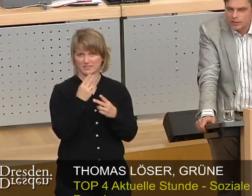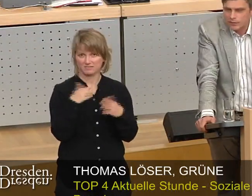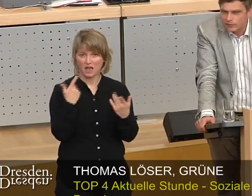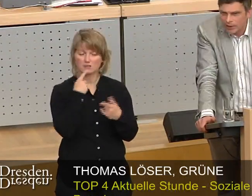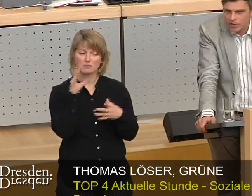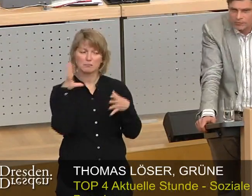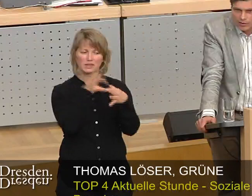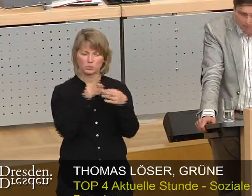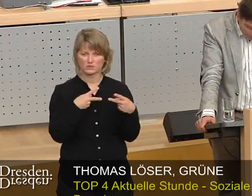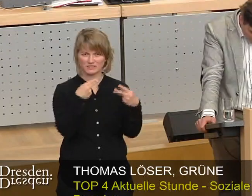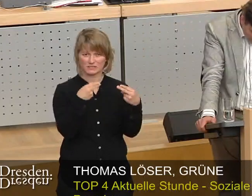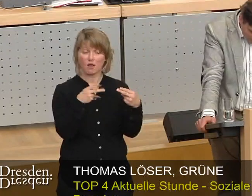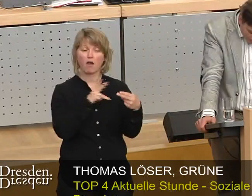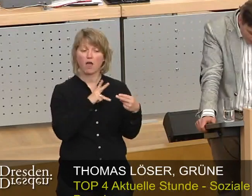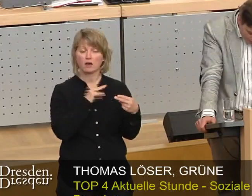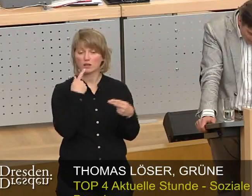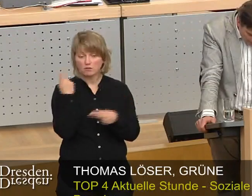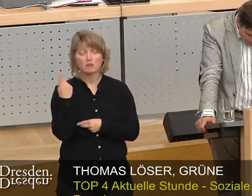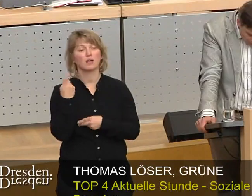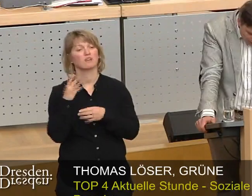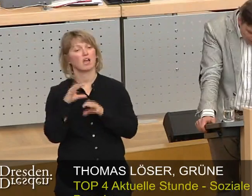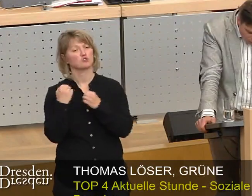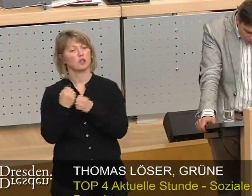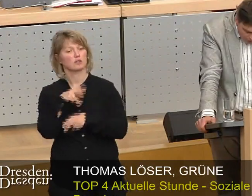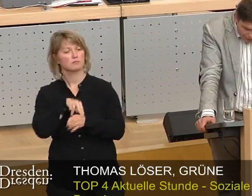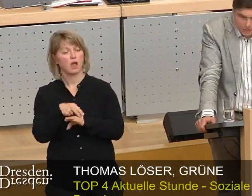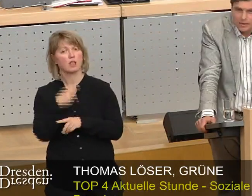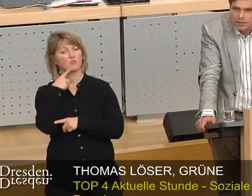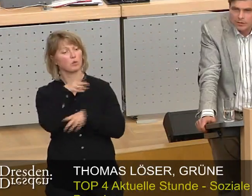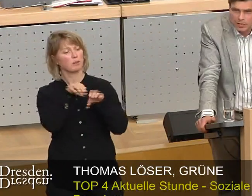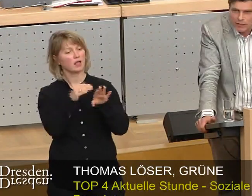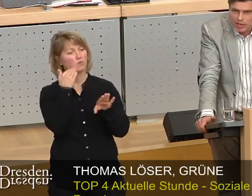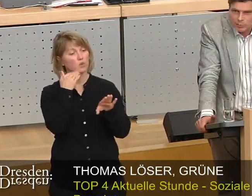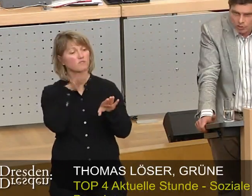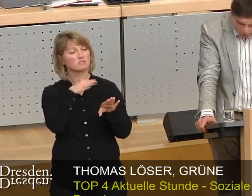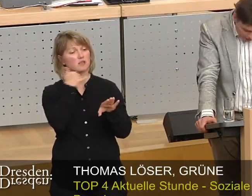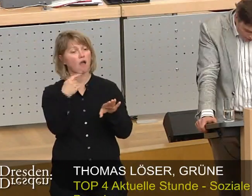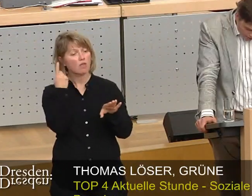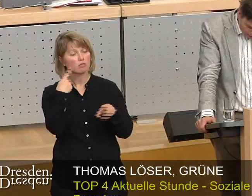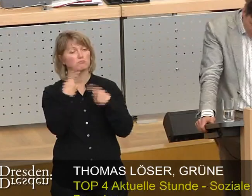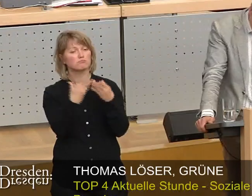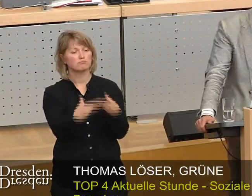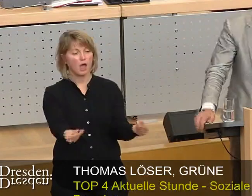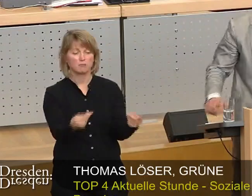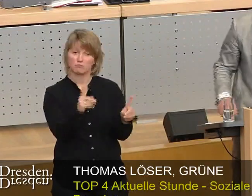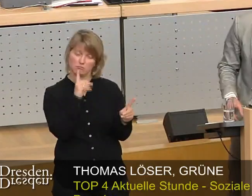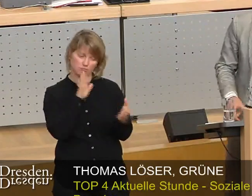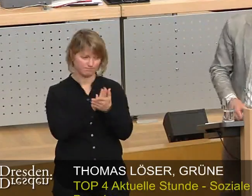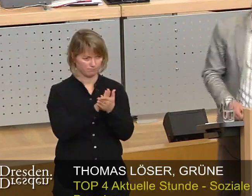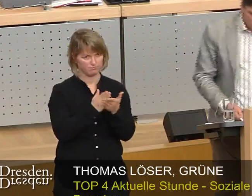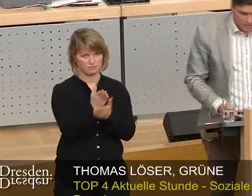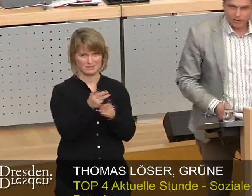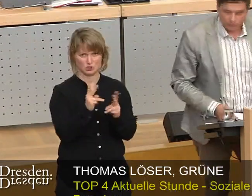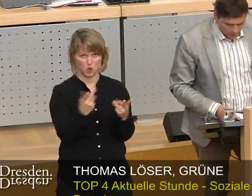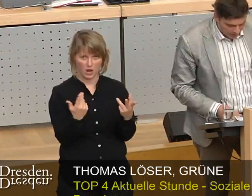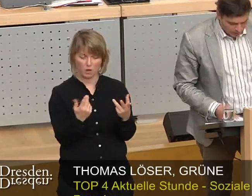nicht wie vom Freistaat vorgesehen nach 15 Jahren ausläuft für die Belegwohnung, sondern dass – und das sagen wir als politischer Auftrag für die Gesellschaft – das